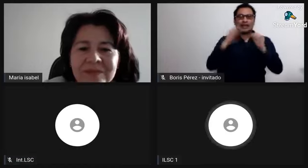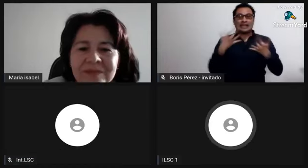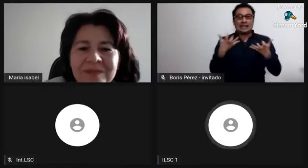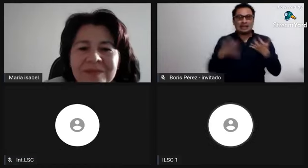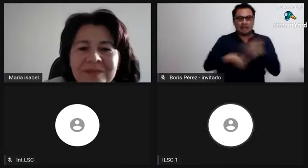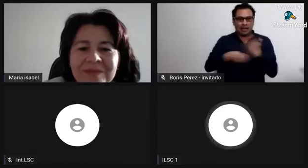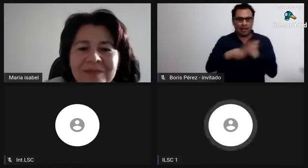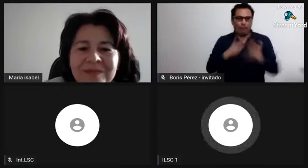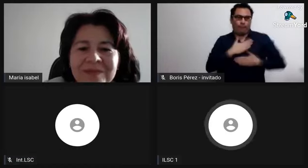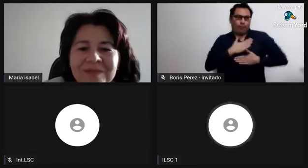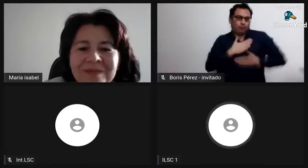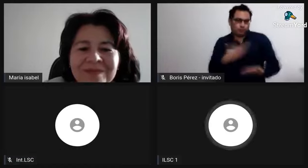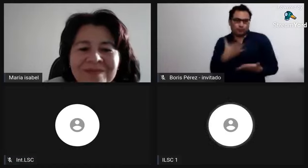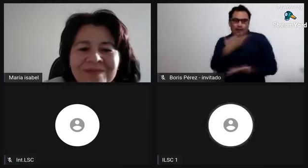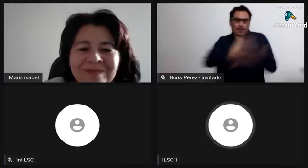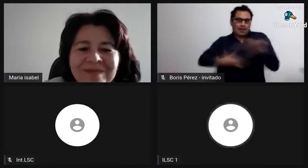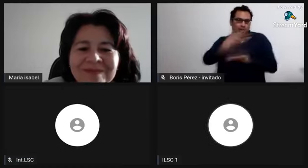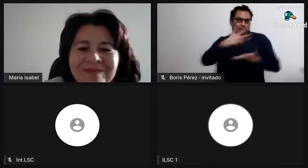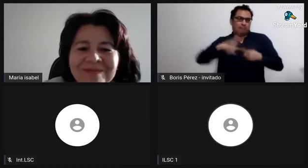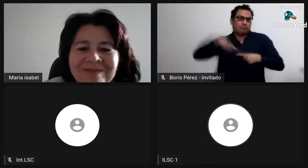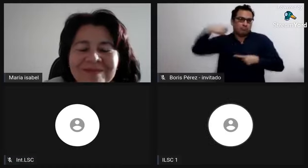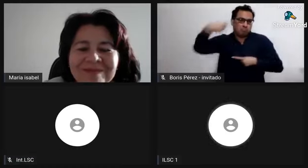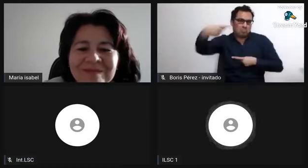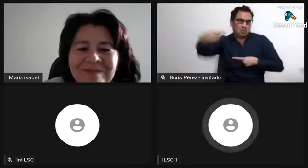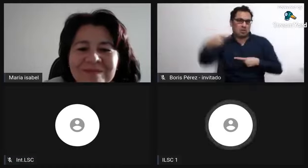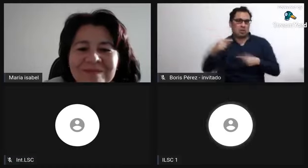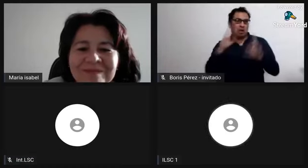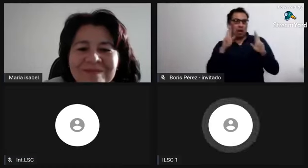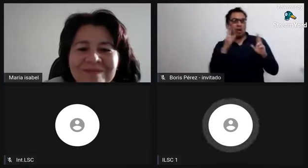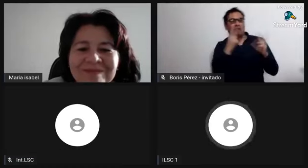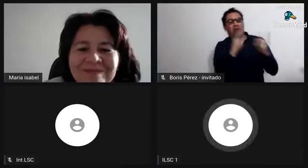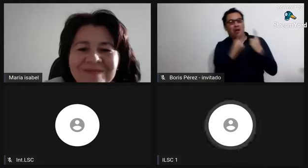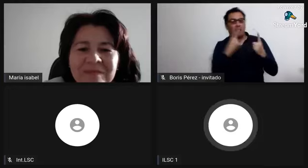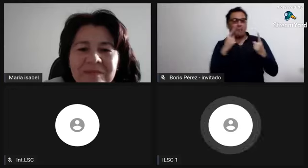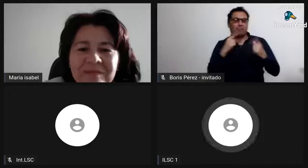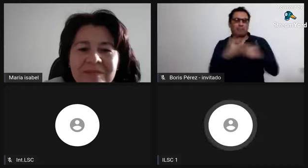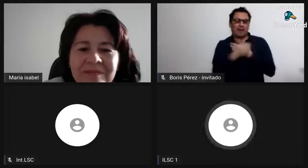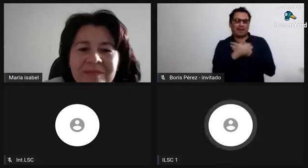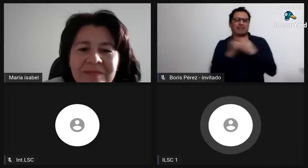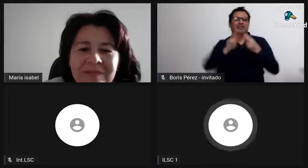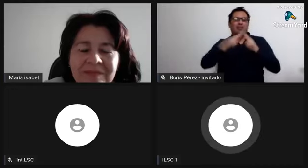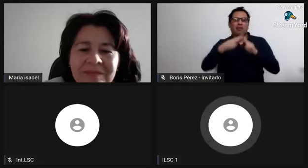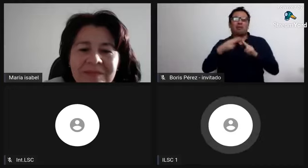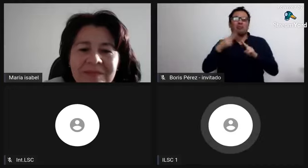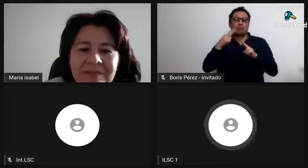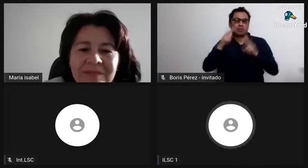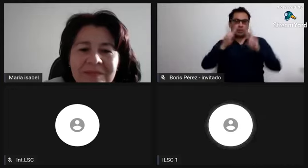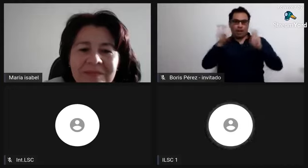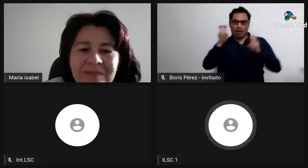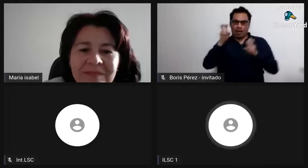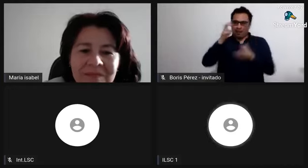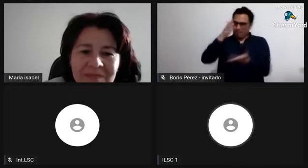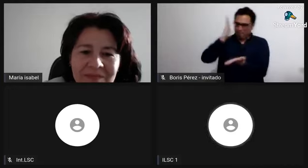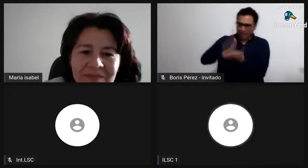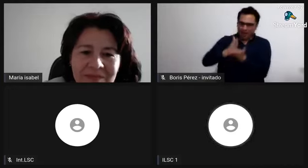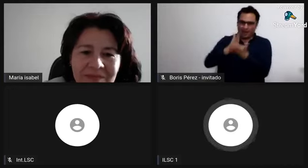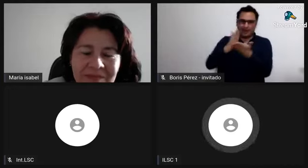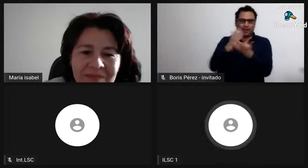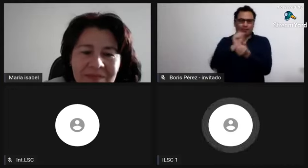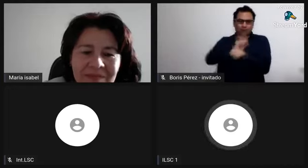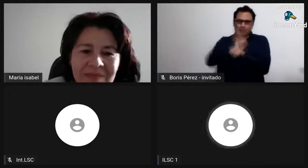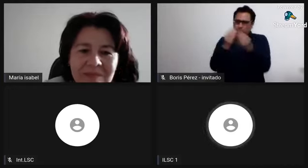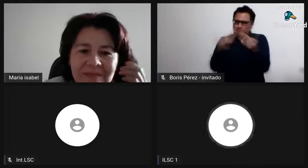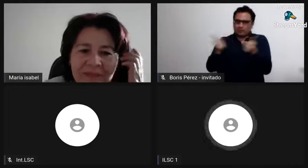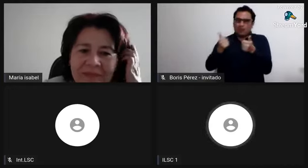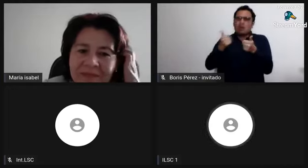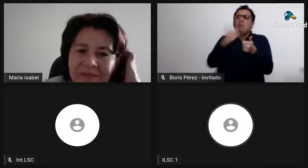sí quisiera decir en este momento que si alguno de ustedes está interesado en este tema, con mucho gusto